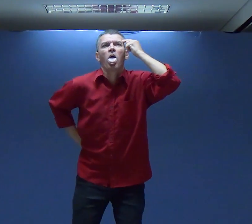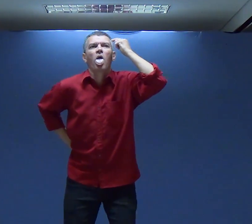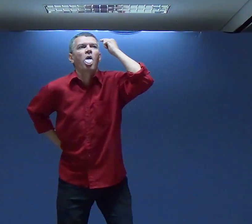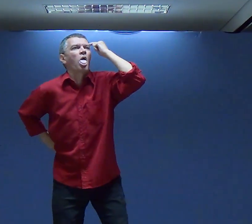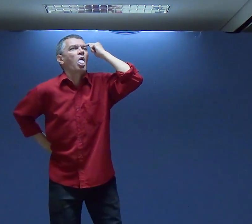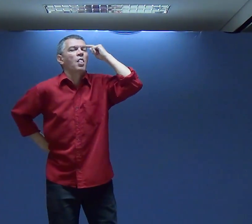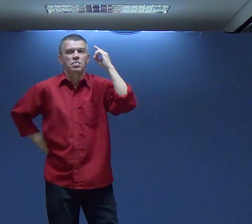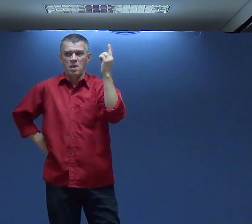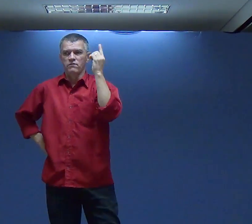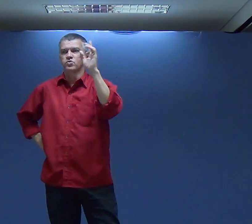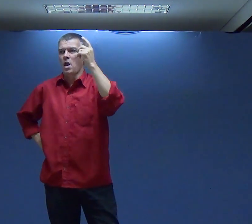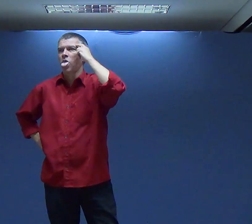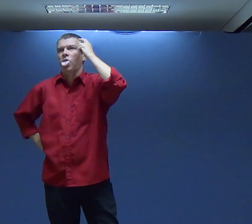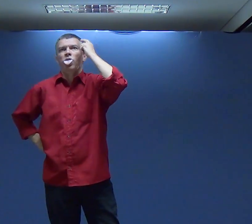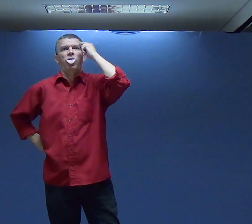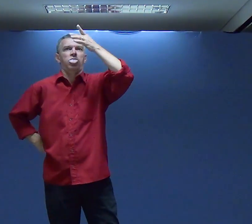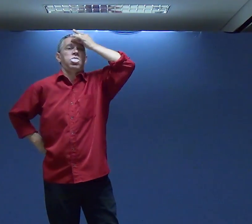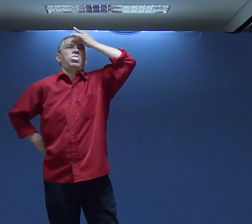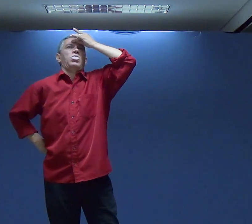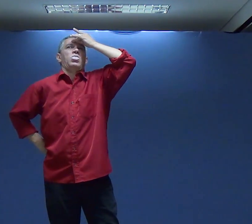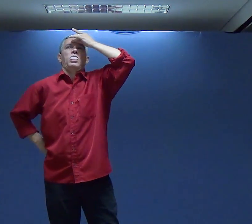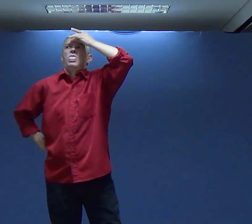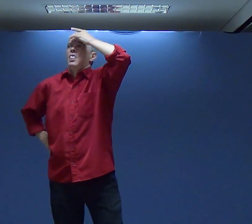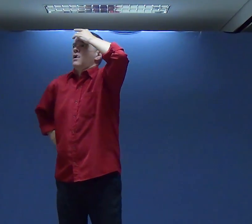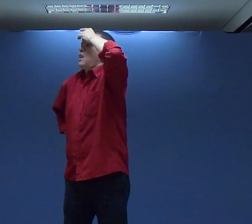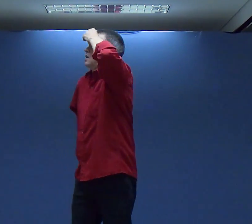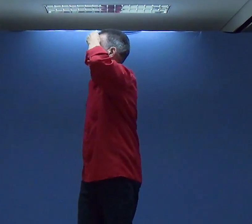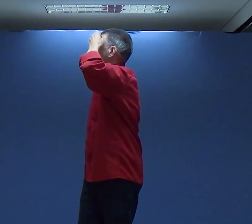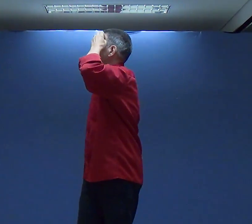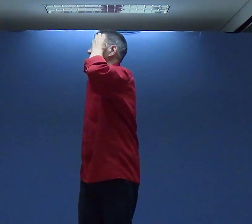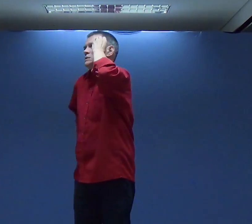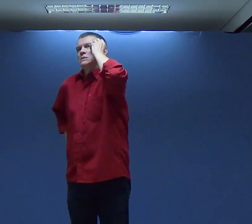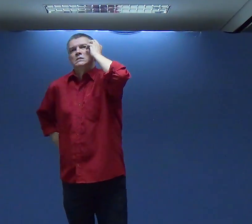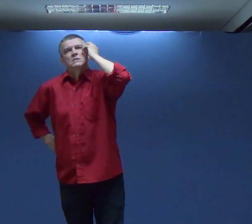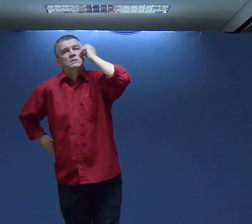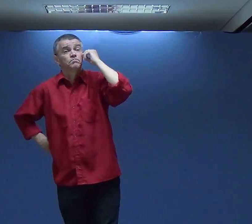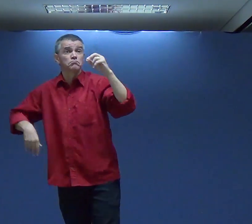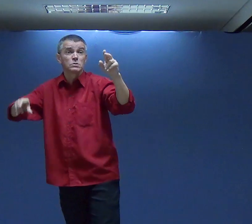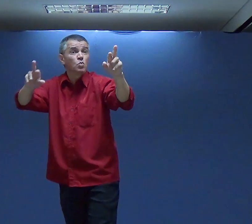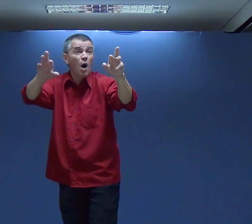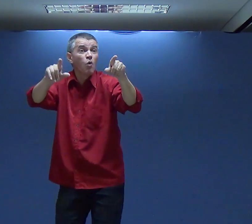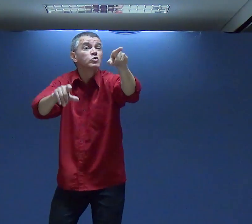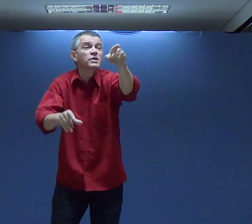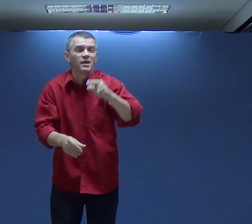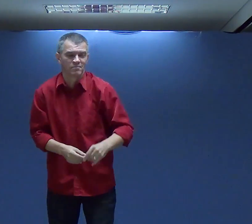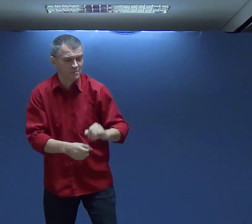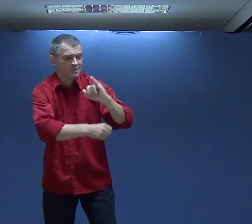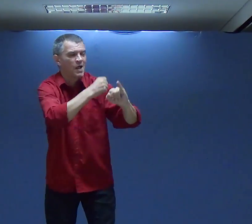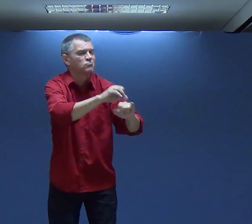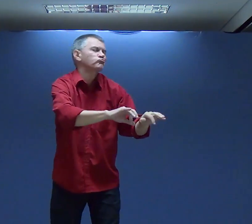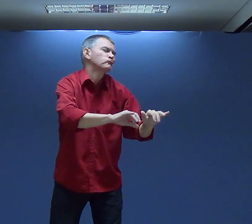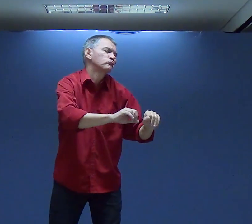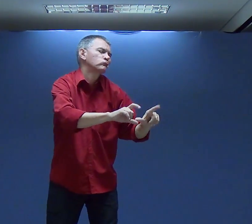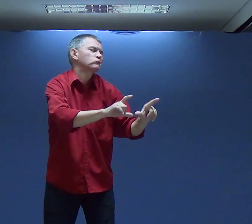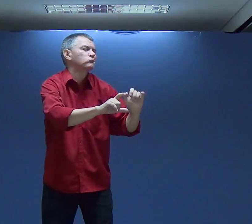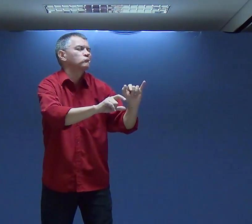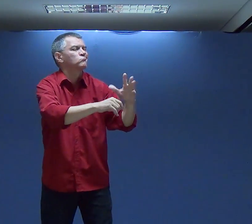Mas dentro da sua mente Do seu coração Ele continuava Desejando Igual você Às